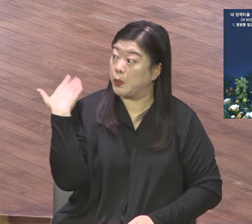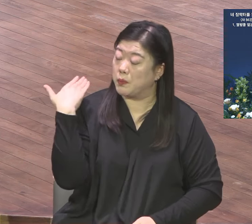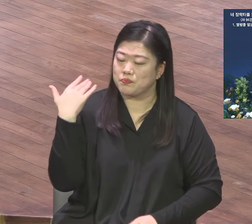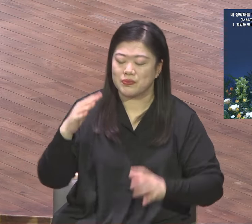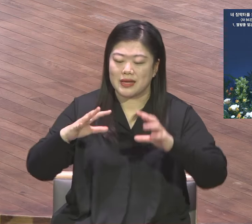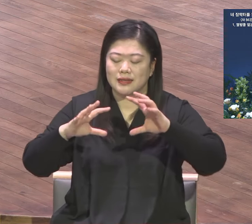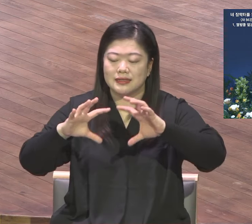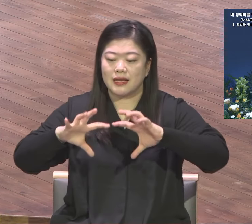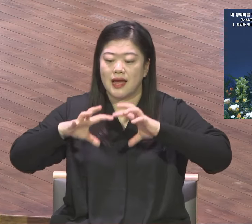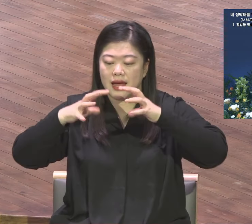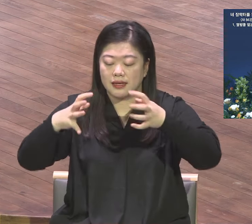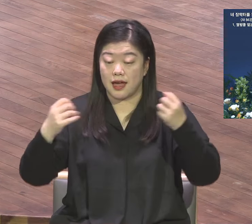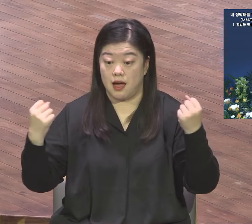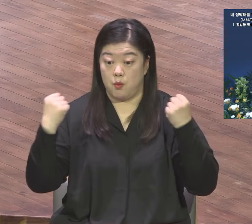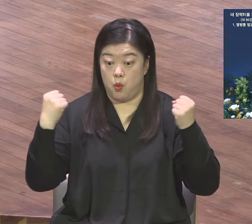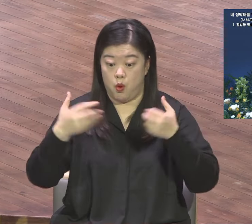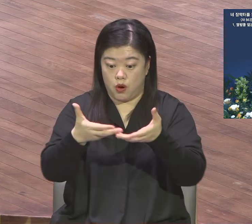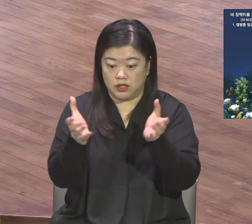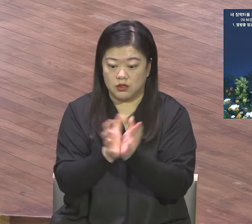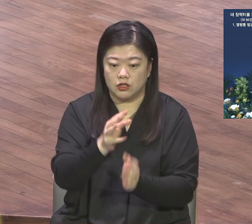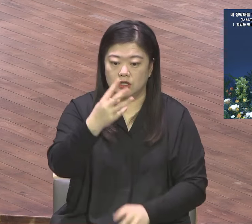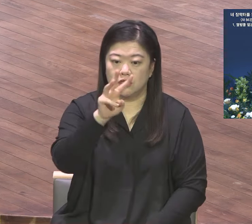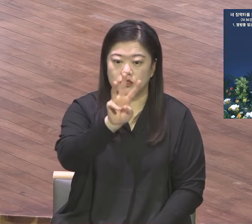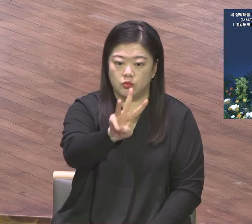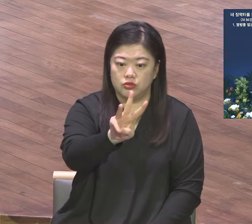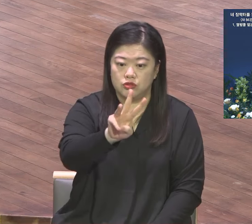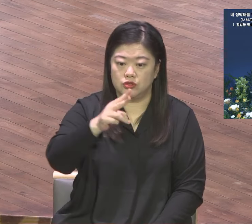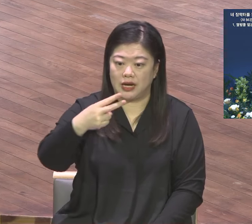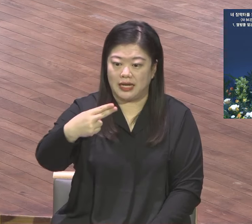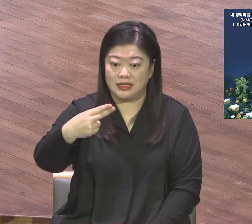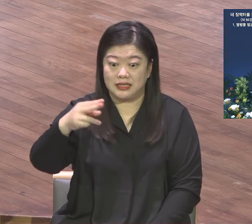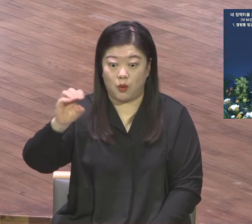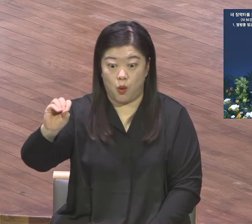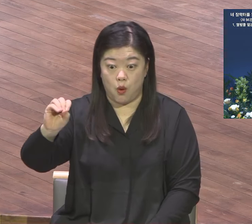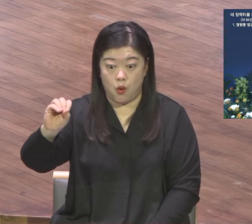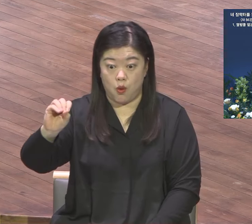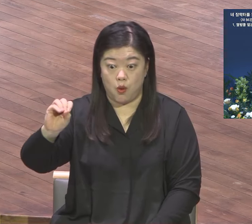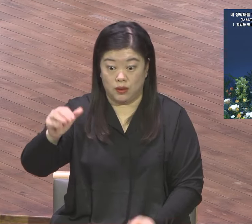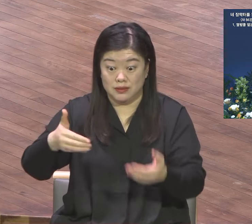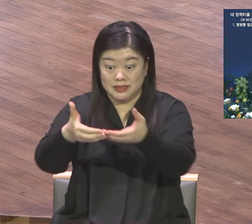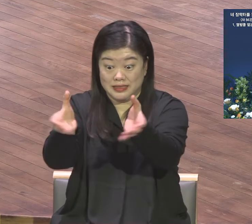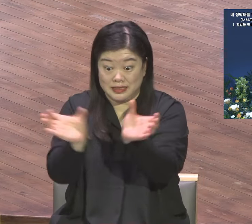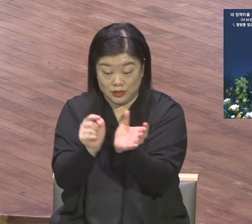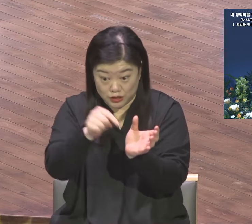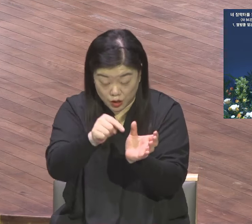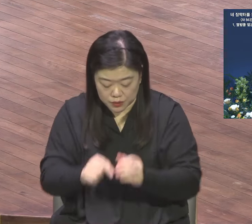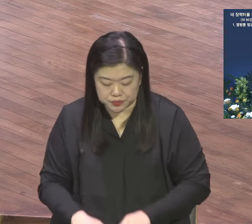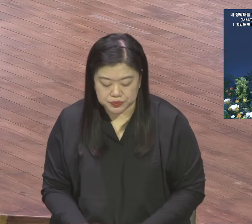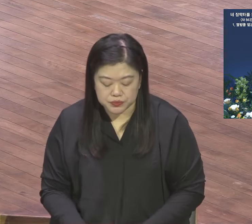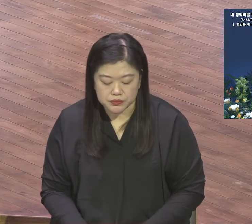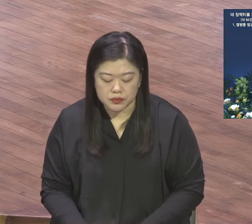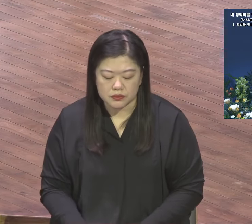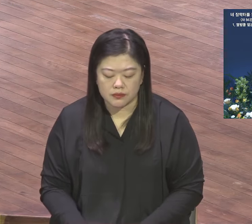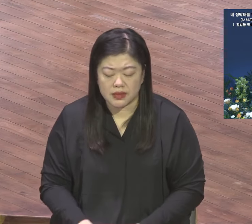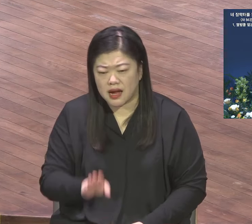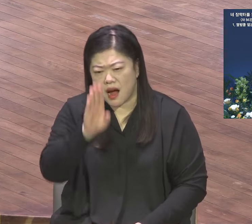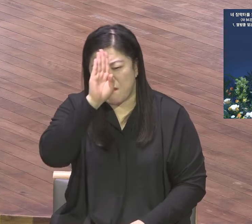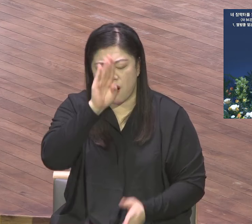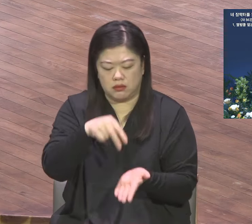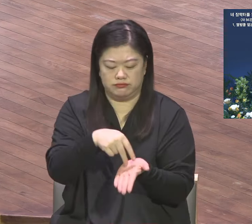긴급 위협으로 규정하고 이 문제를 해결하기